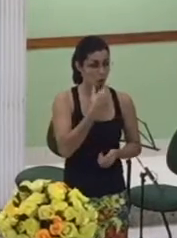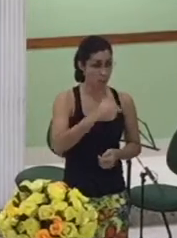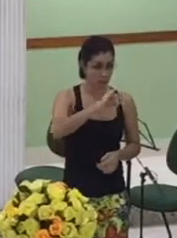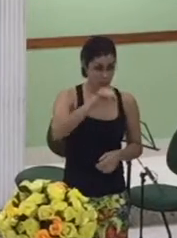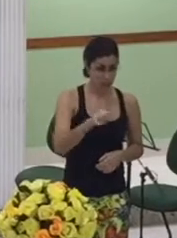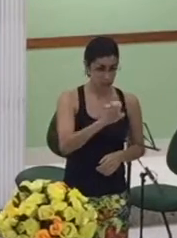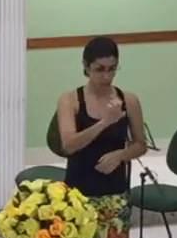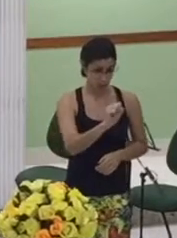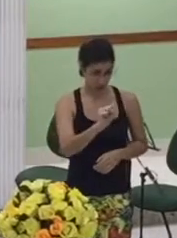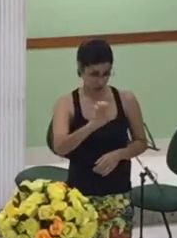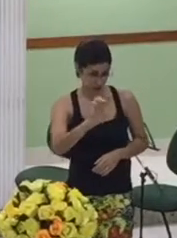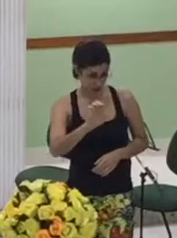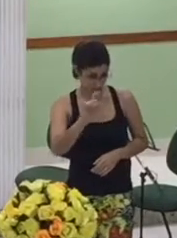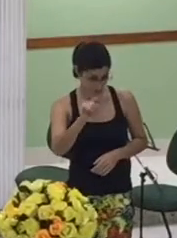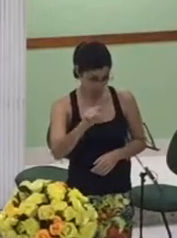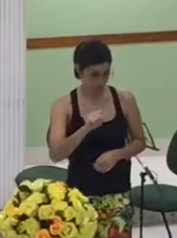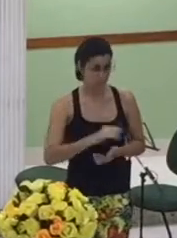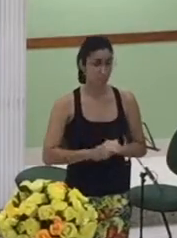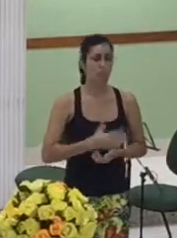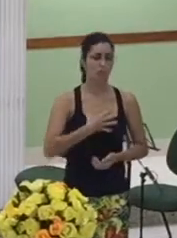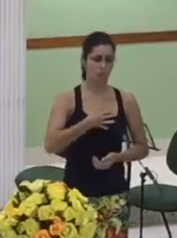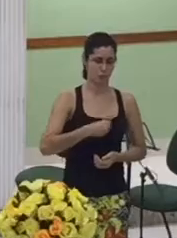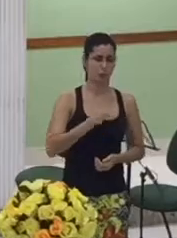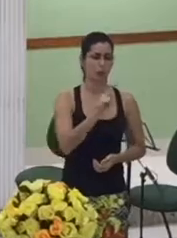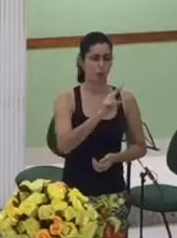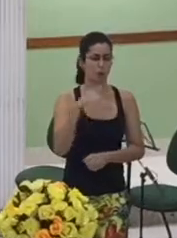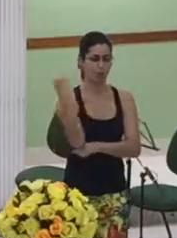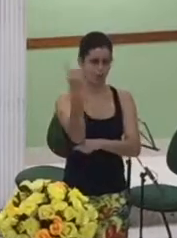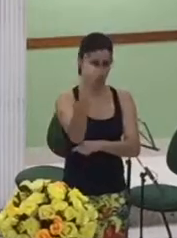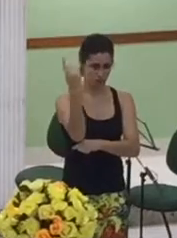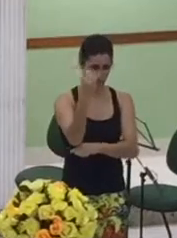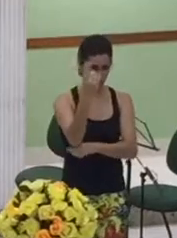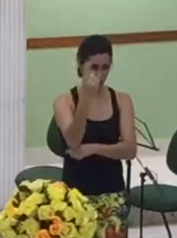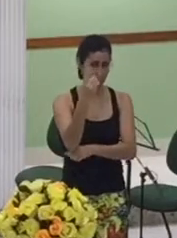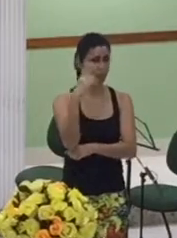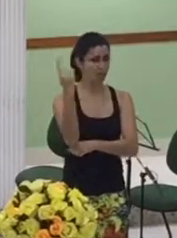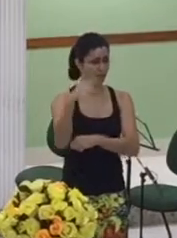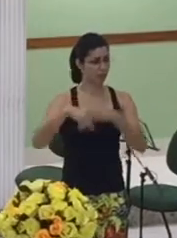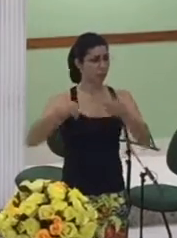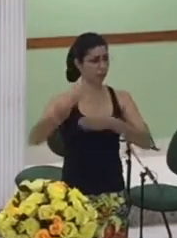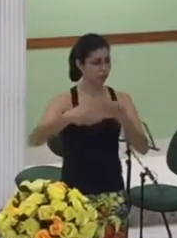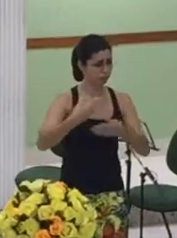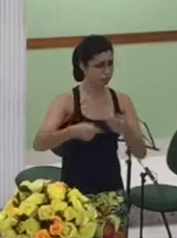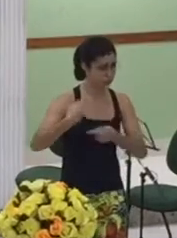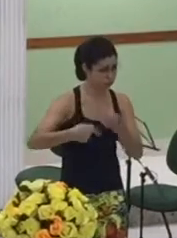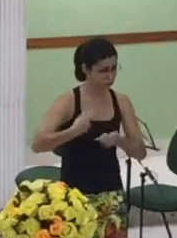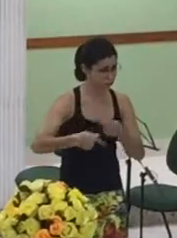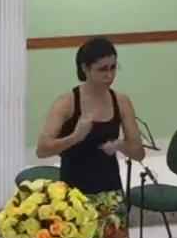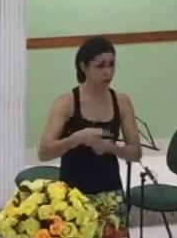e o rei Davi a Salomão da mulher que foi de Urias